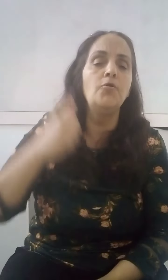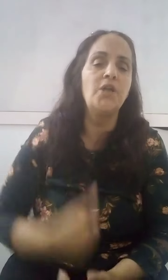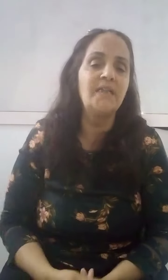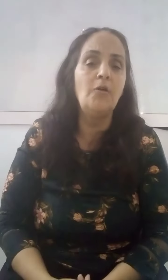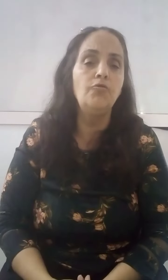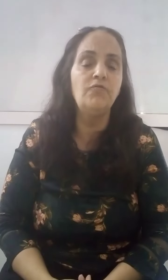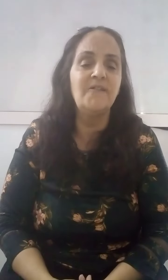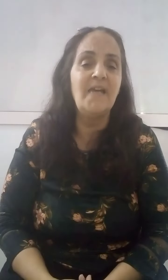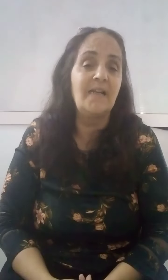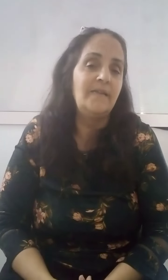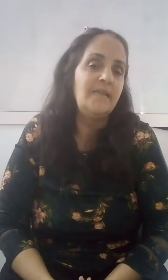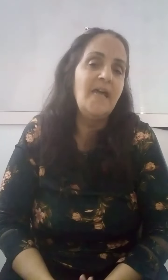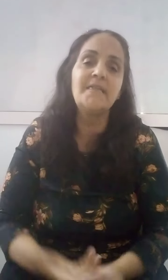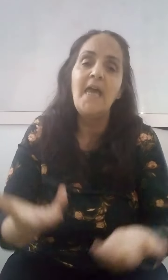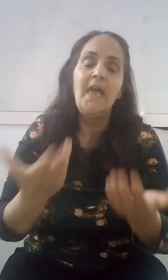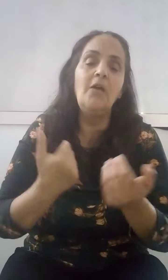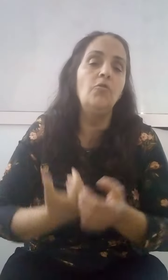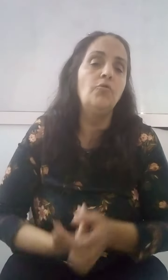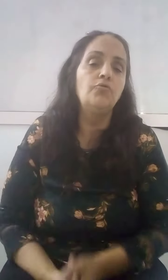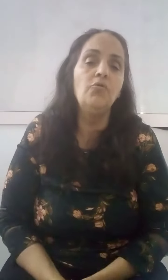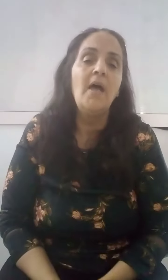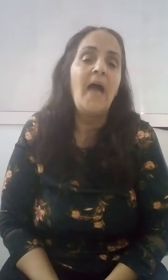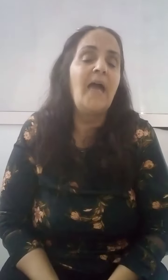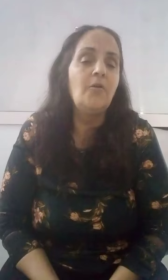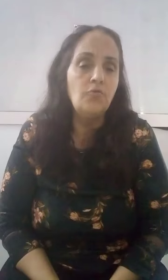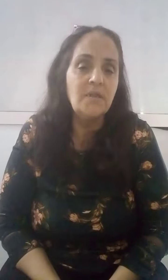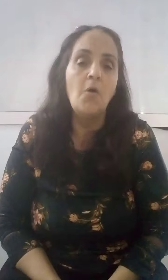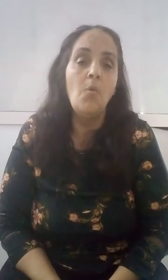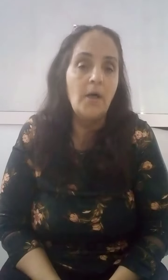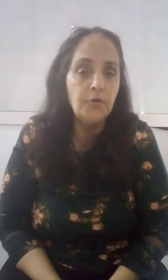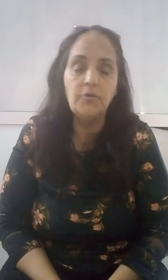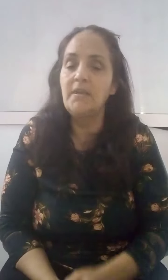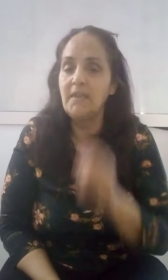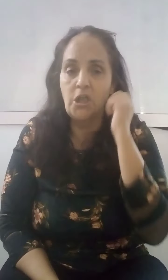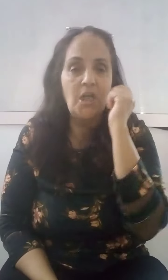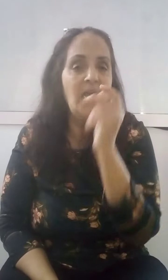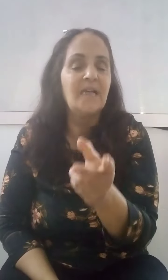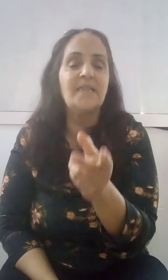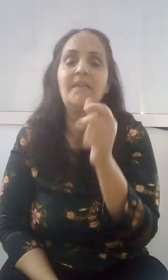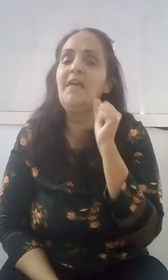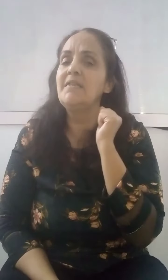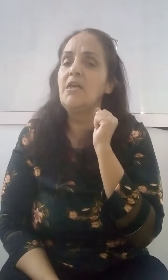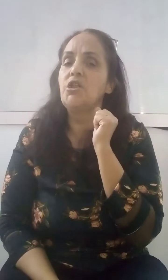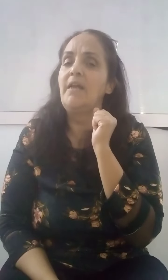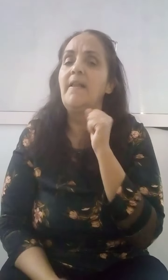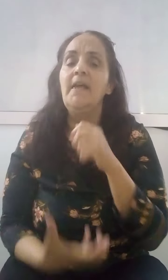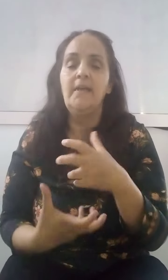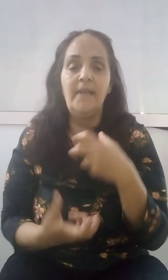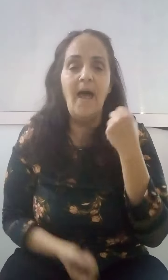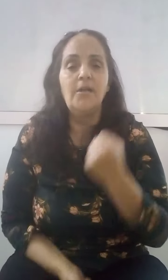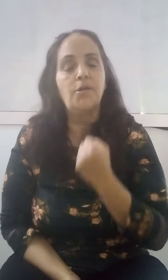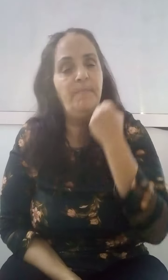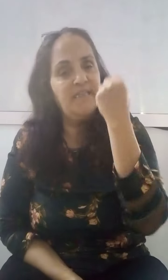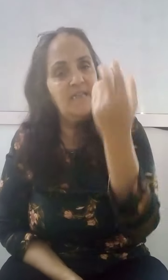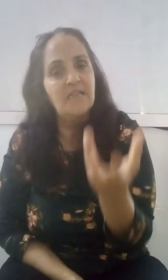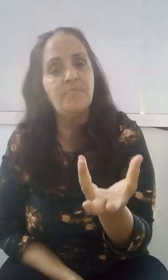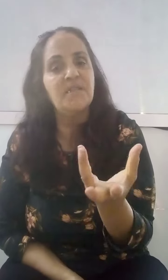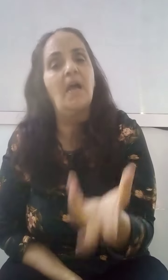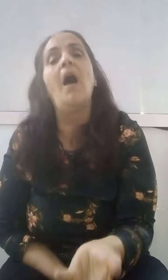تجد لدودك عن الناس وأن الريطاني يكون لديك مدود لكي تعطي ترجع لك إذا أشبعت الناس بالتقاء